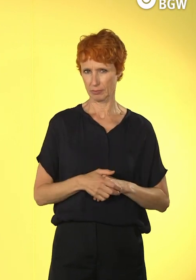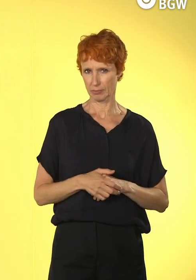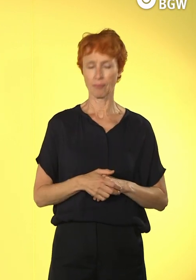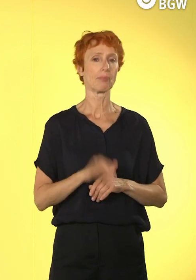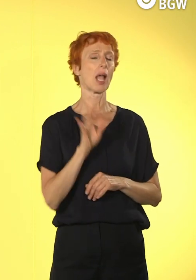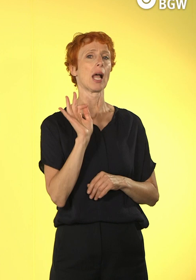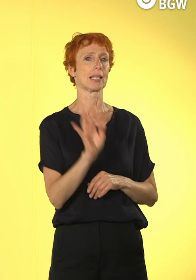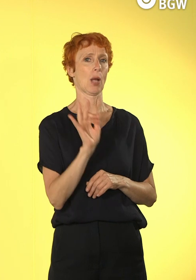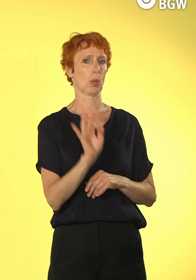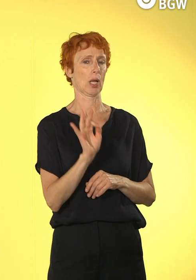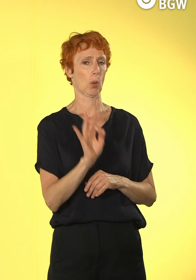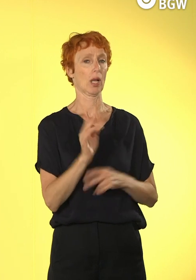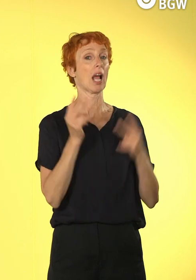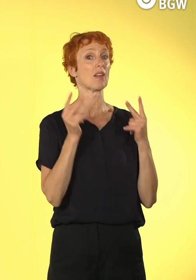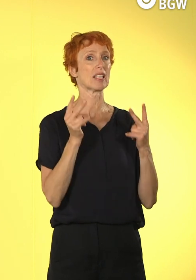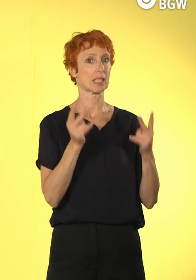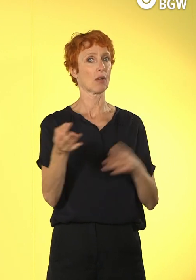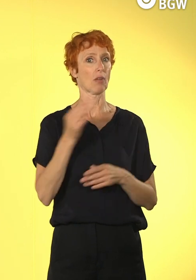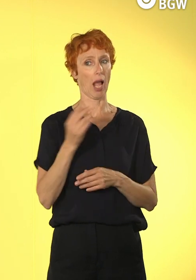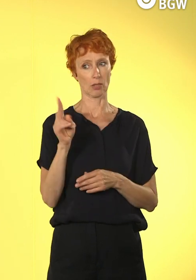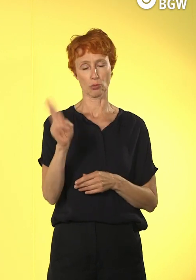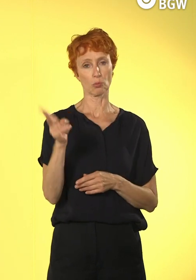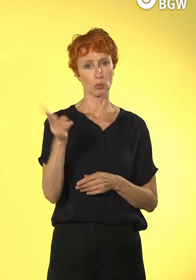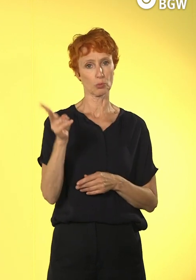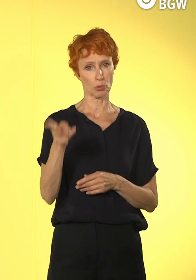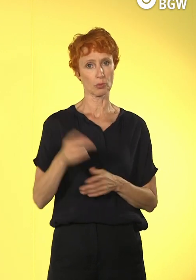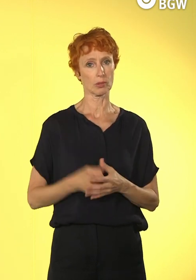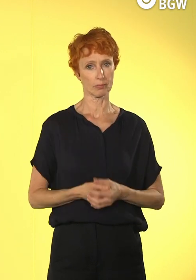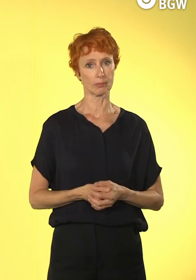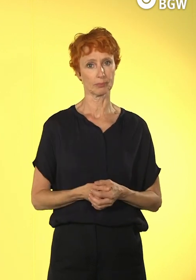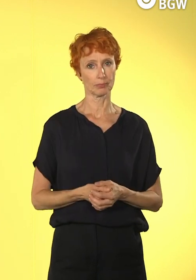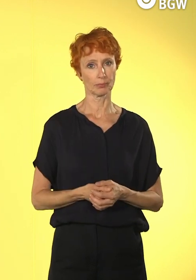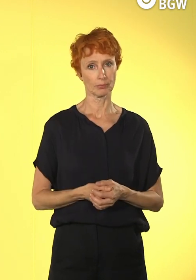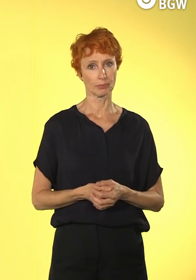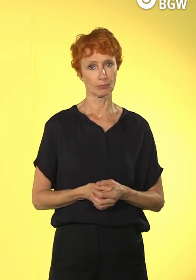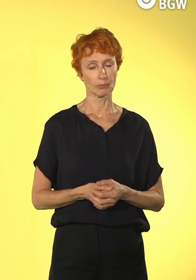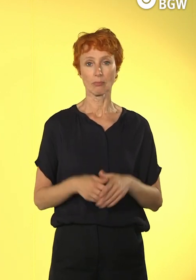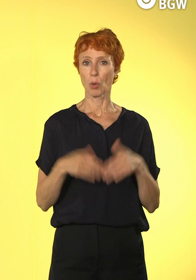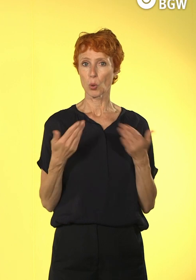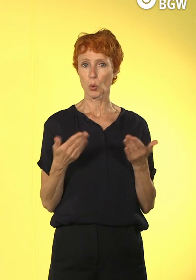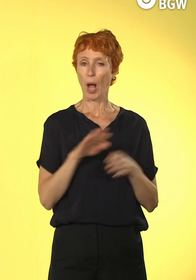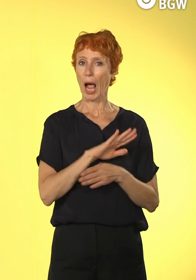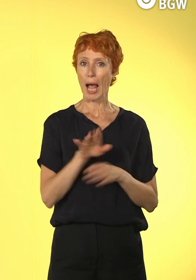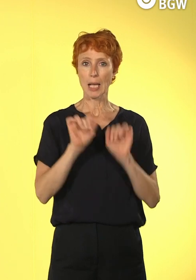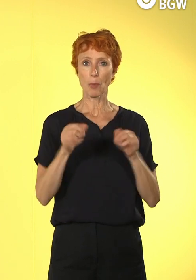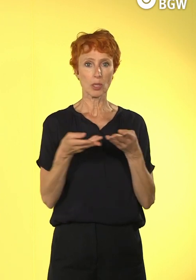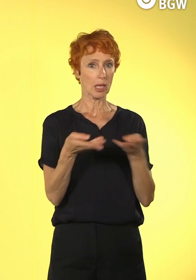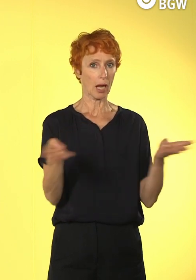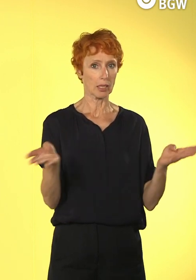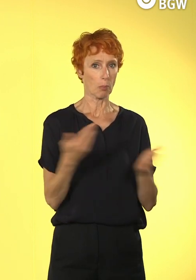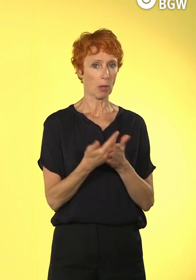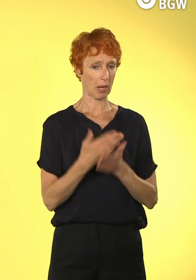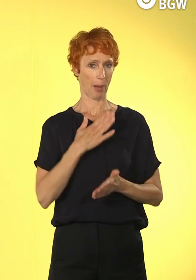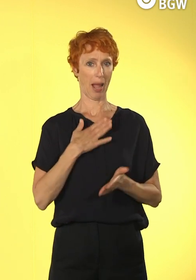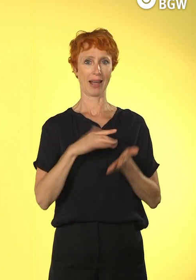Das finde ich eine ganz, ganz wichtige Frage, die Sie gerade gestellt haben, weil nicht alle Möglichkeiten, also wenn ich mein eigenes Handy sehe,